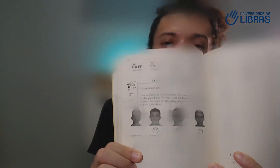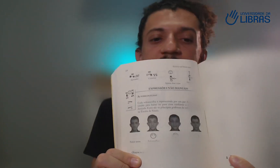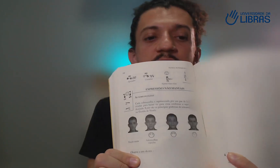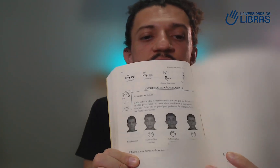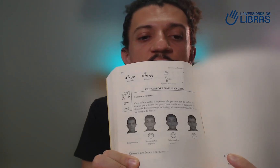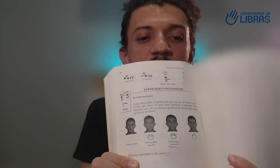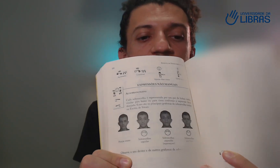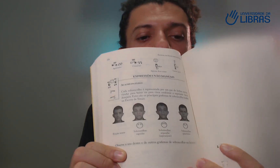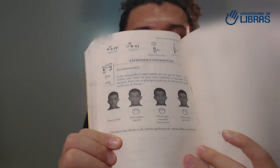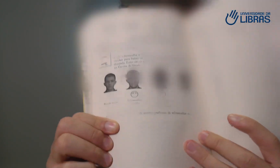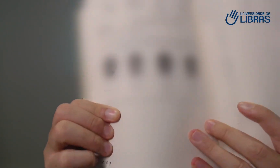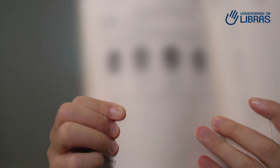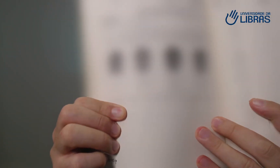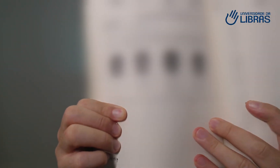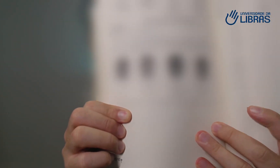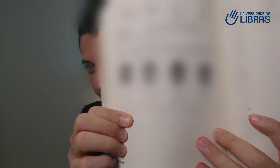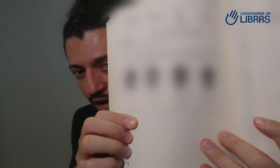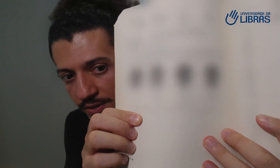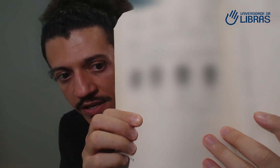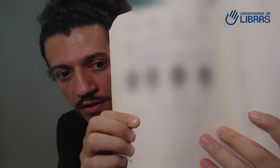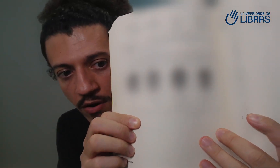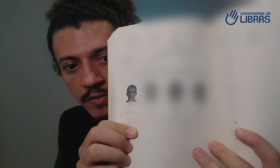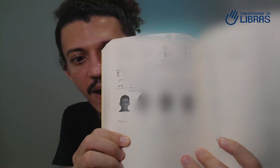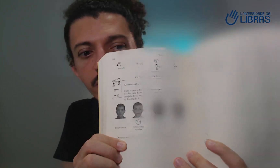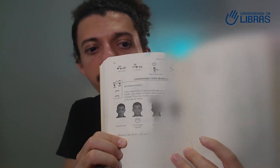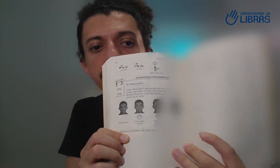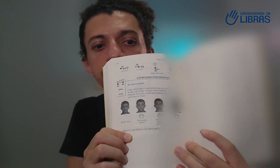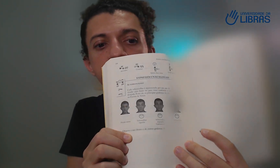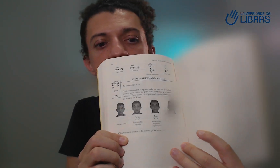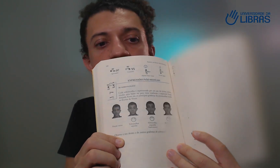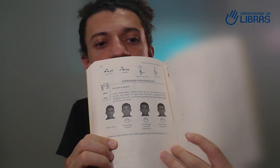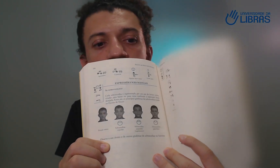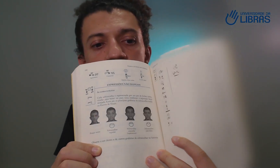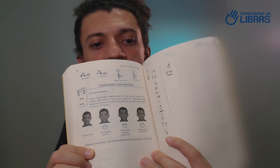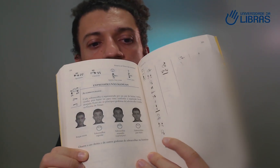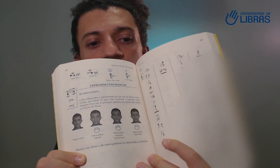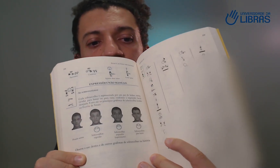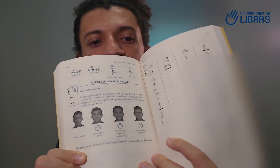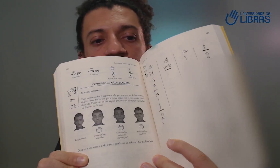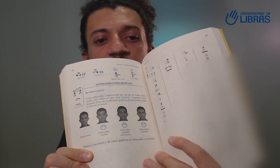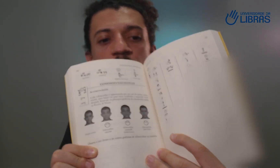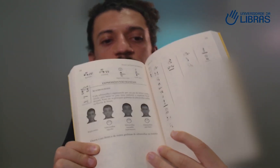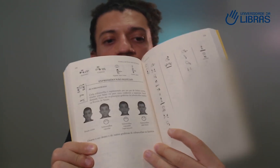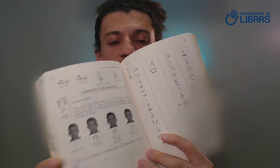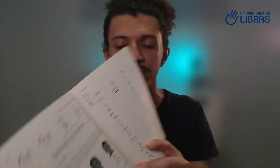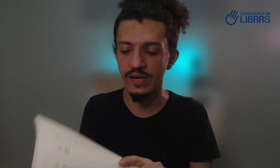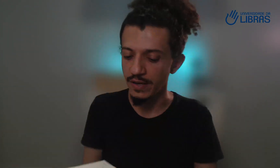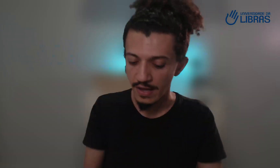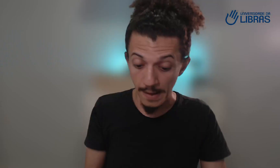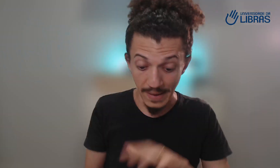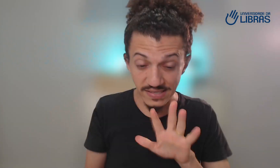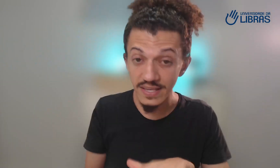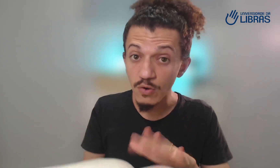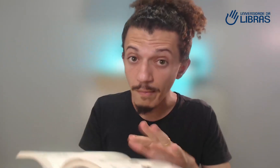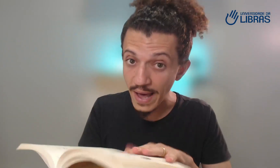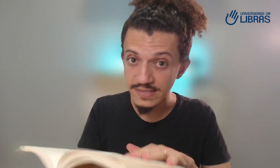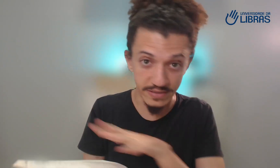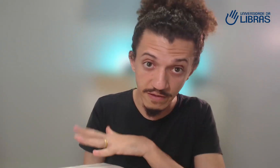Tem as fotos aqui, tem a expressão facial escrita logo embaixo. Eu não sei se está ficando tão muito de eu traduzir. Mas aqui começa. Tem